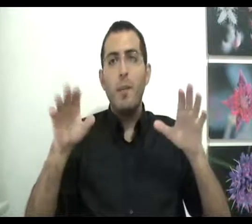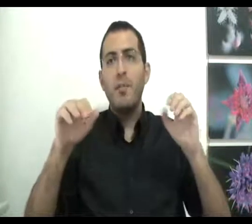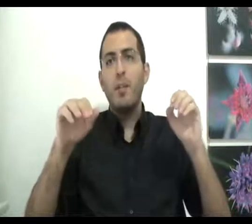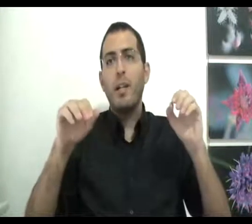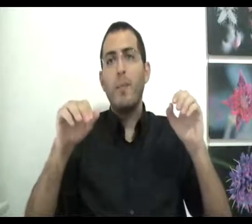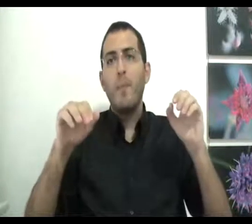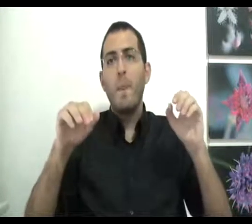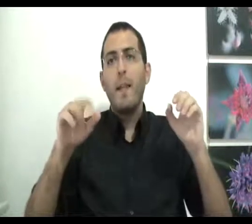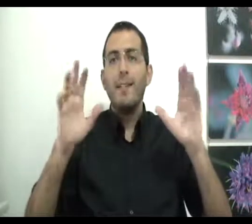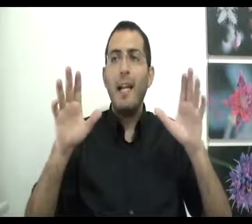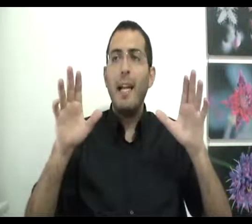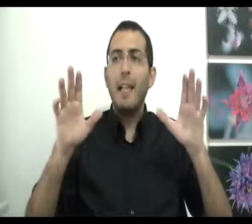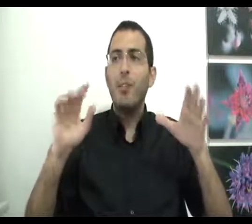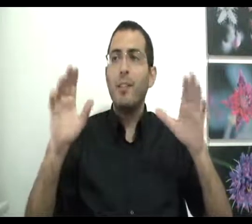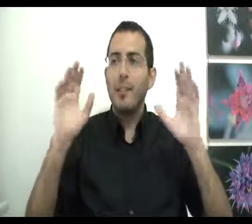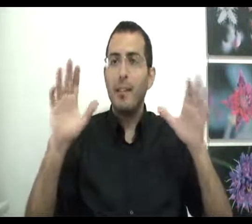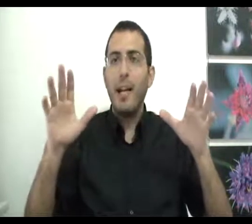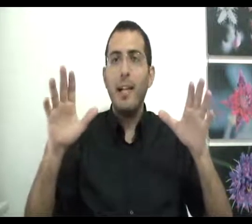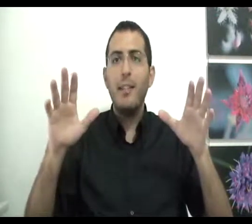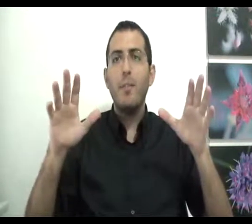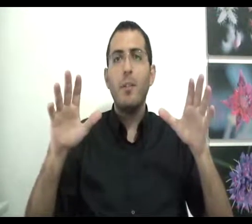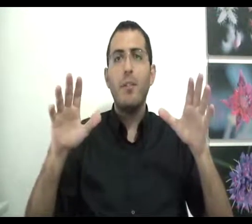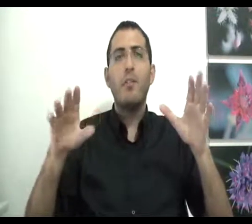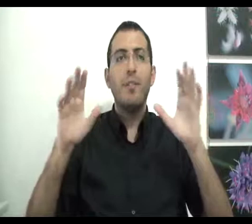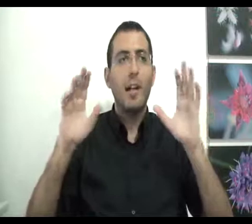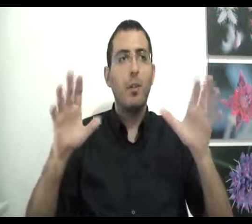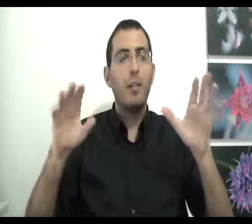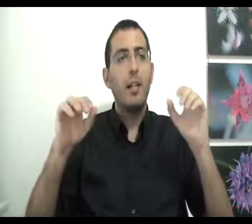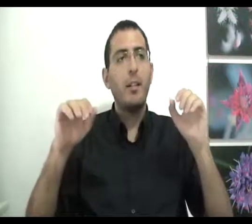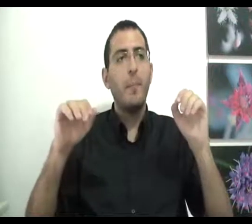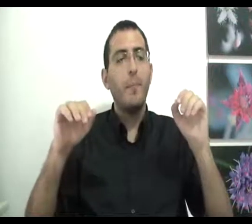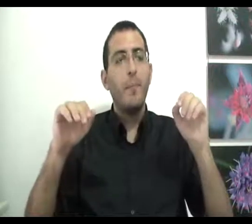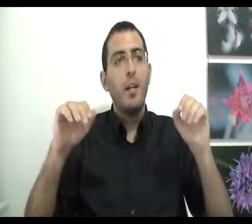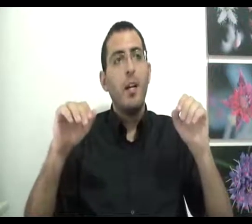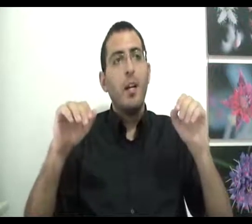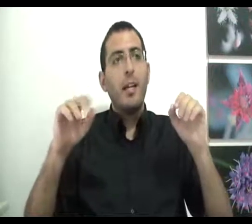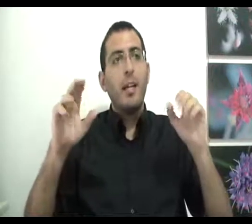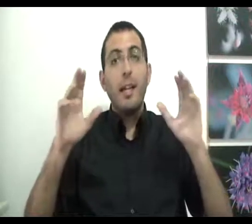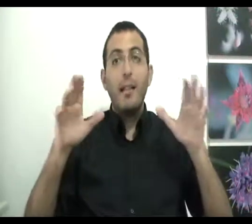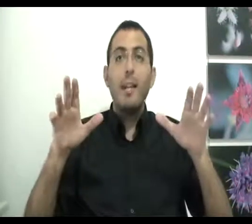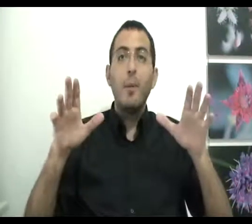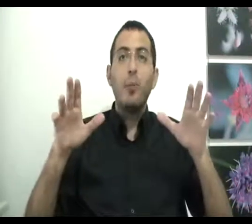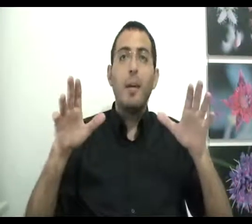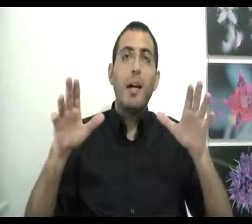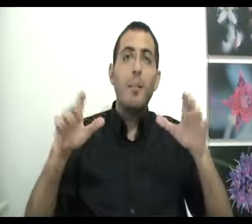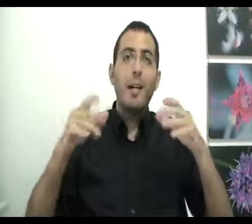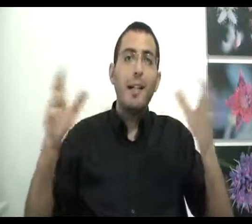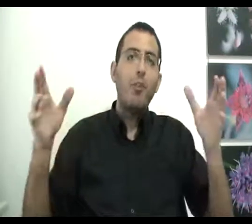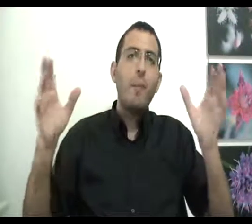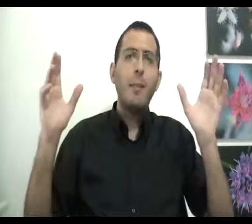למבוגרים זה העינם של סרטי הילדים והגדות הילדים כי ילדים לדוגמה יש להם הרבה